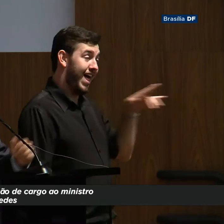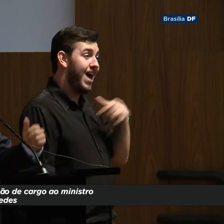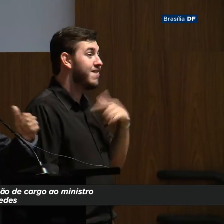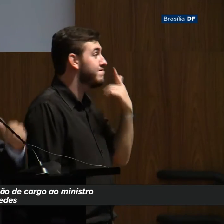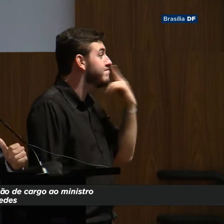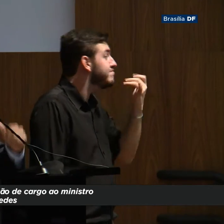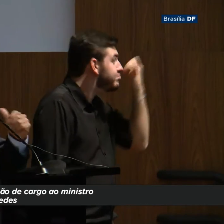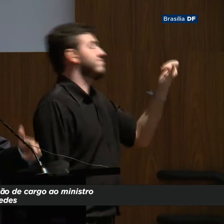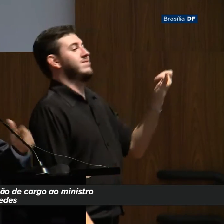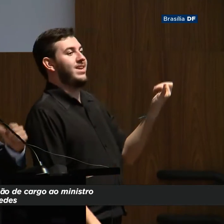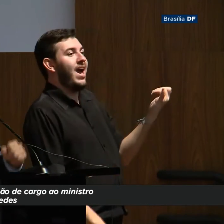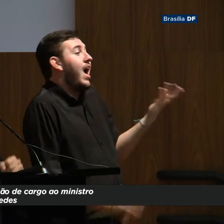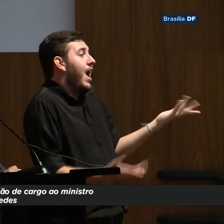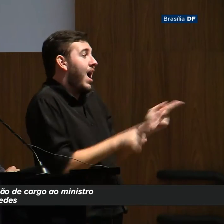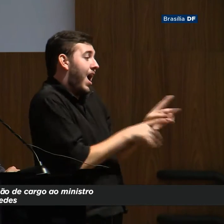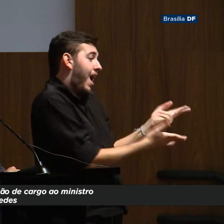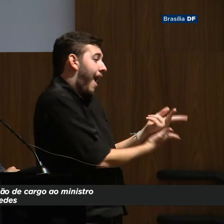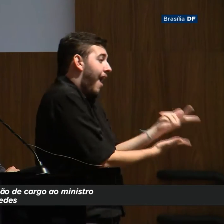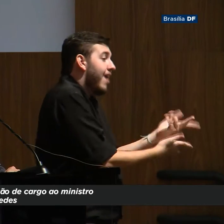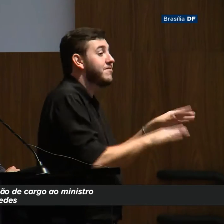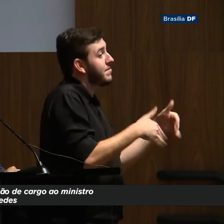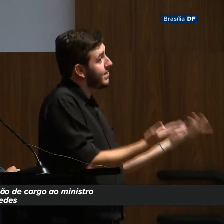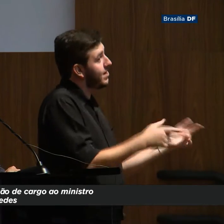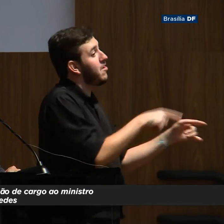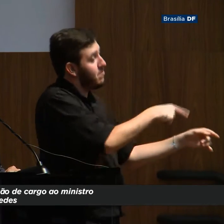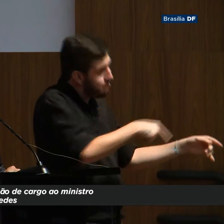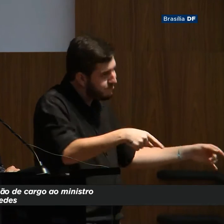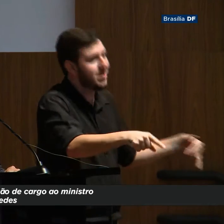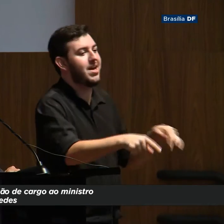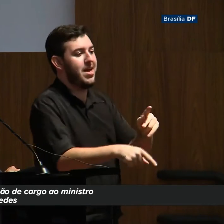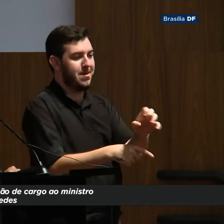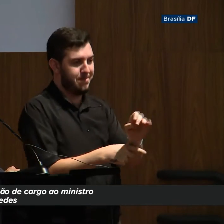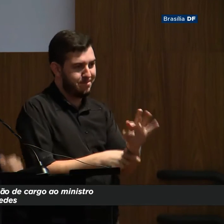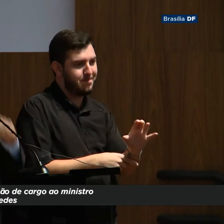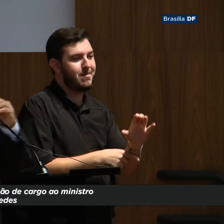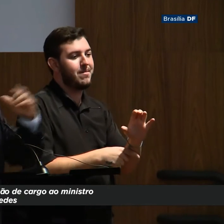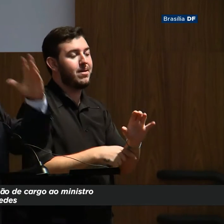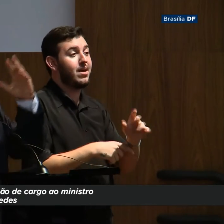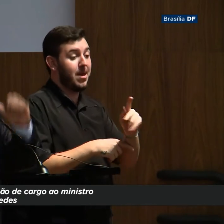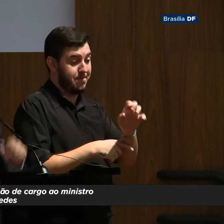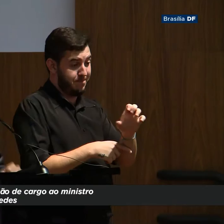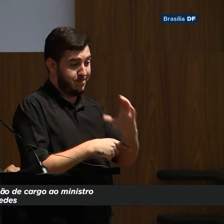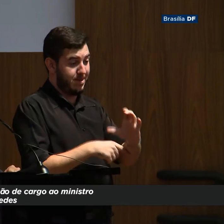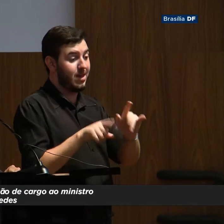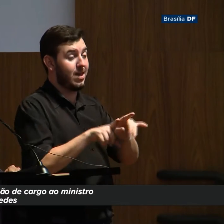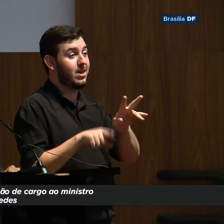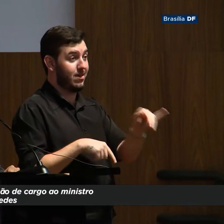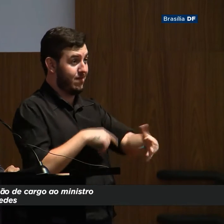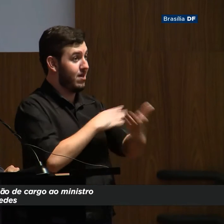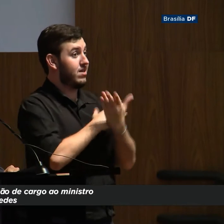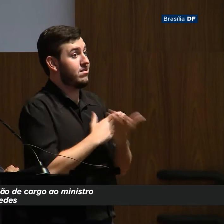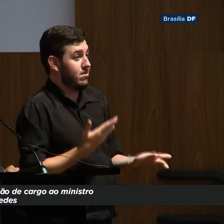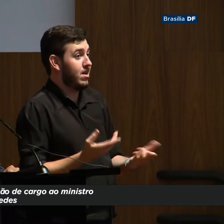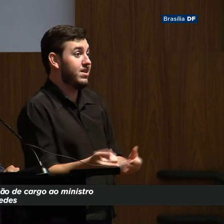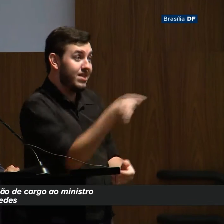porque se der errada a aprovação da reforma, da Previdência, que é a mais importante de todas, que nos dará esse horizonte fiscal,